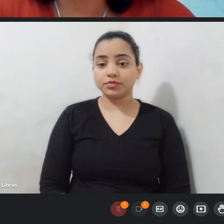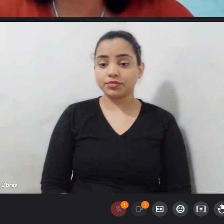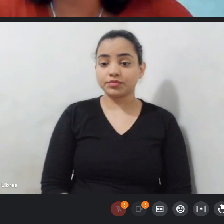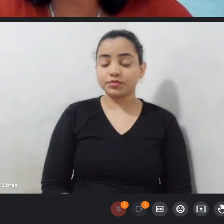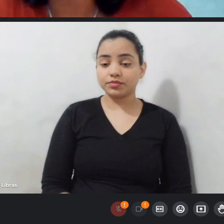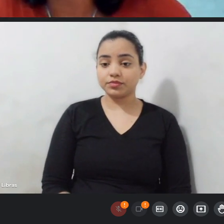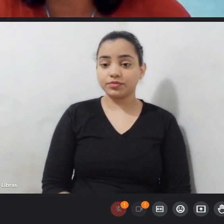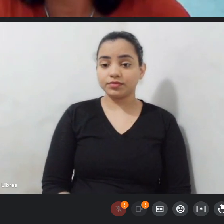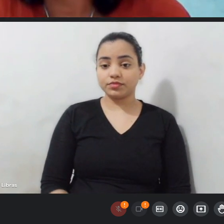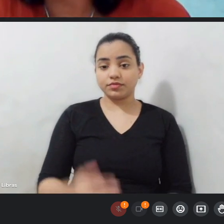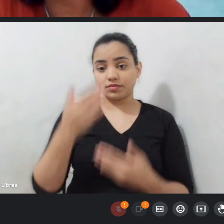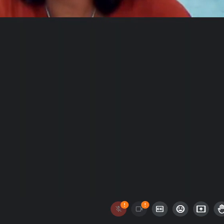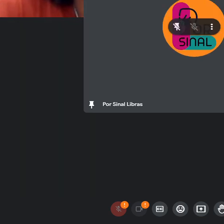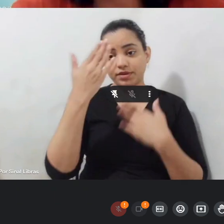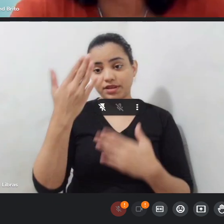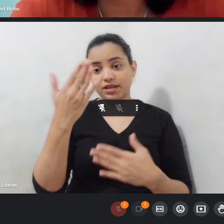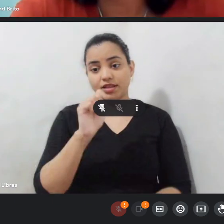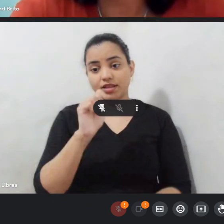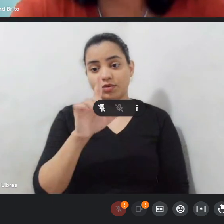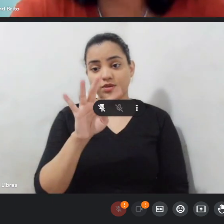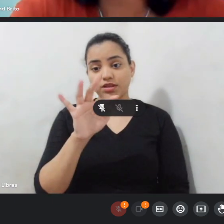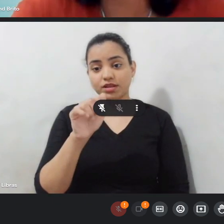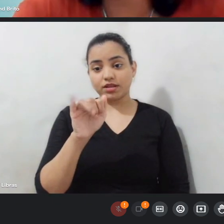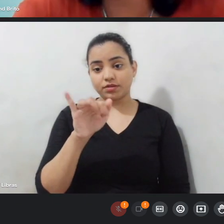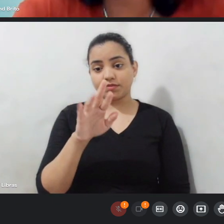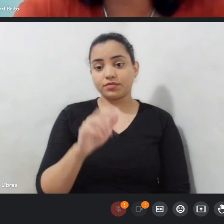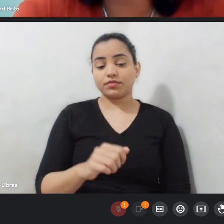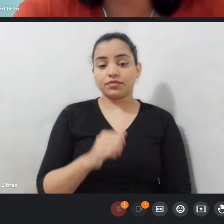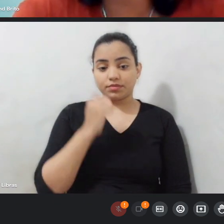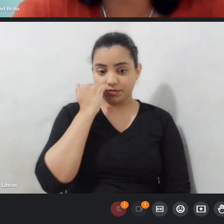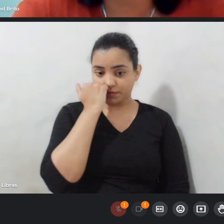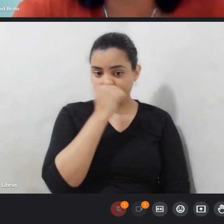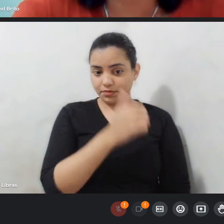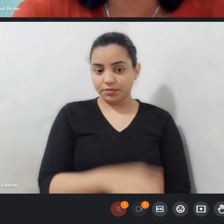Obrigada, Alcaí e aí nós, Nelson Medão e depois o Marcos Vinícius